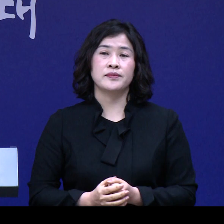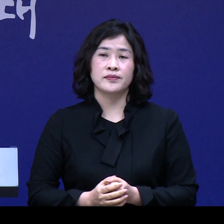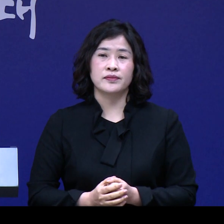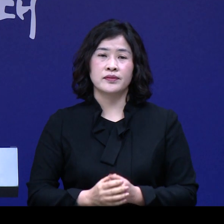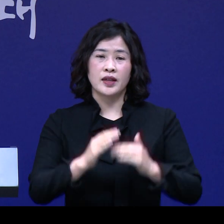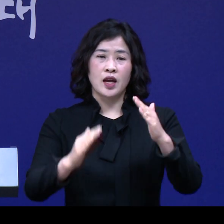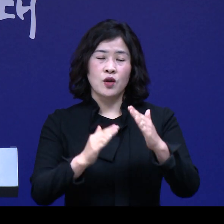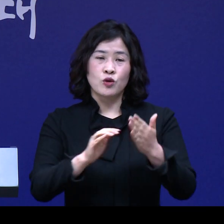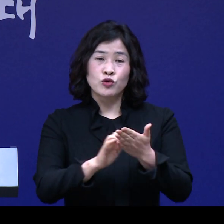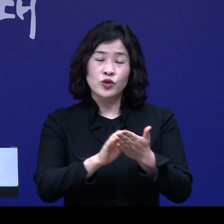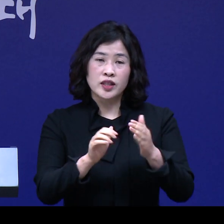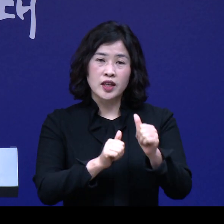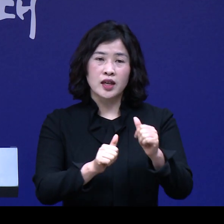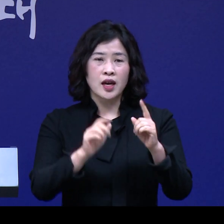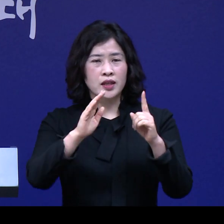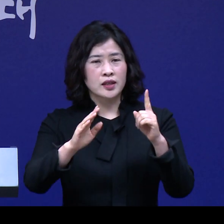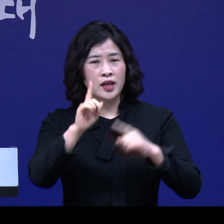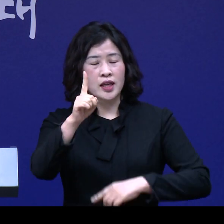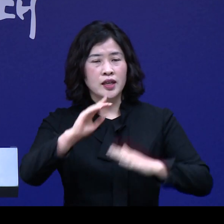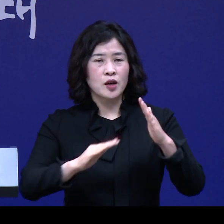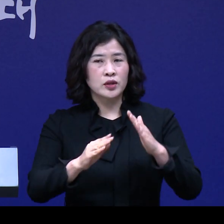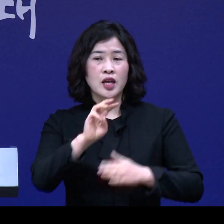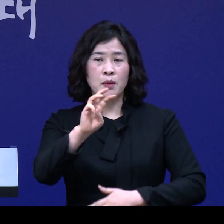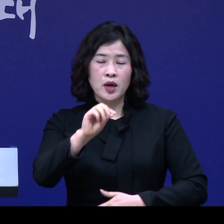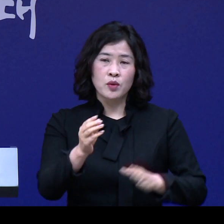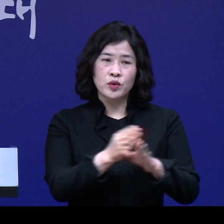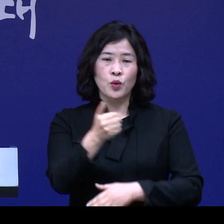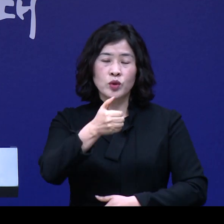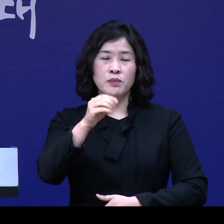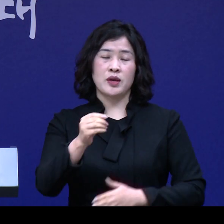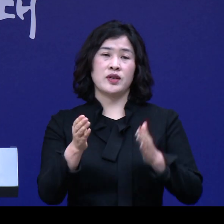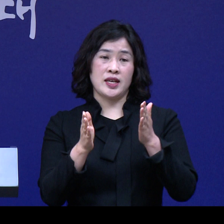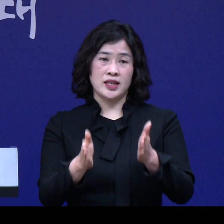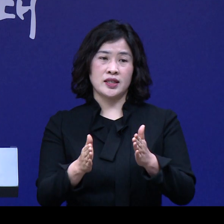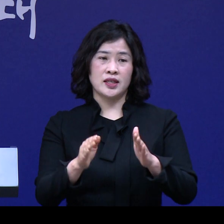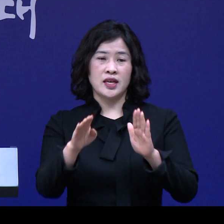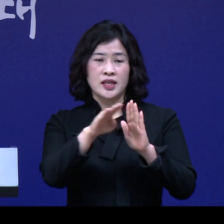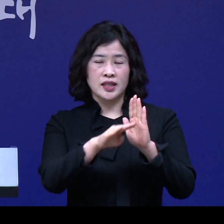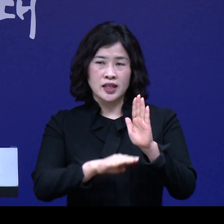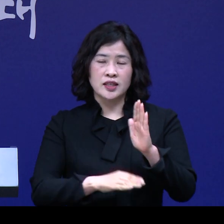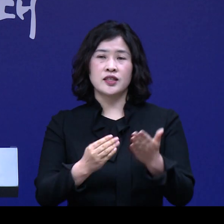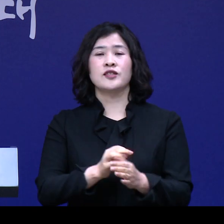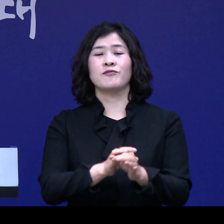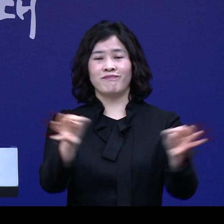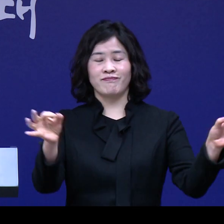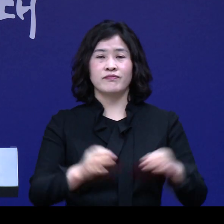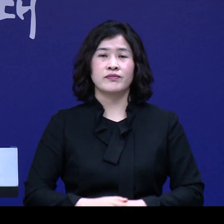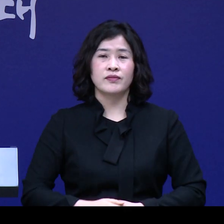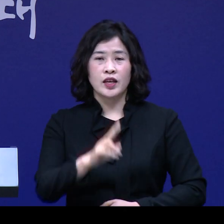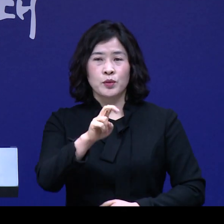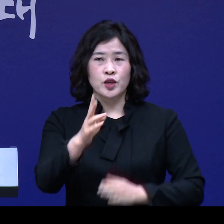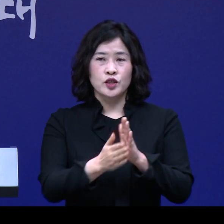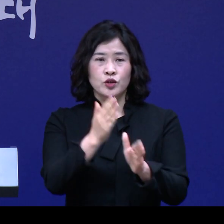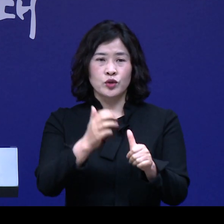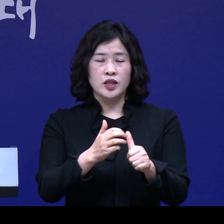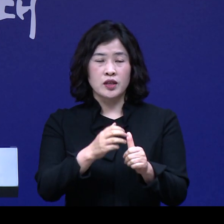가구 원수에 따라서 한 가구당 30만 원에서 50만 원까지 차등 지원이 되며 22개